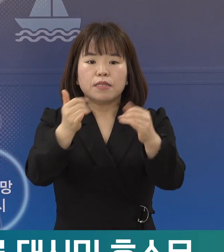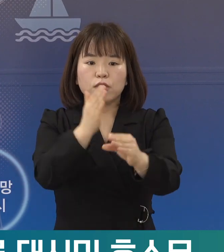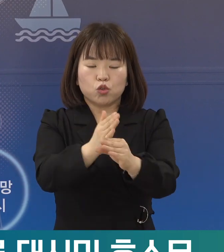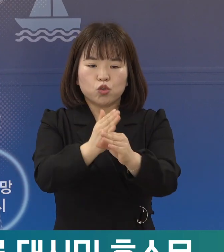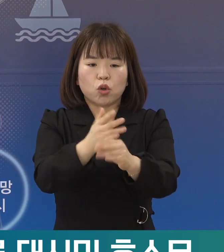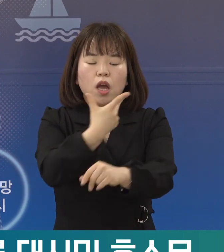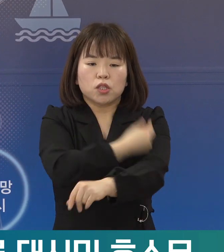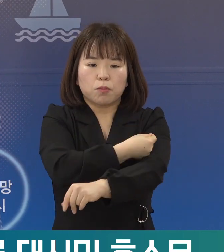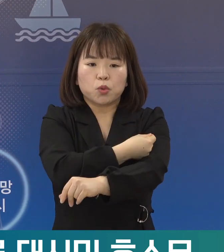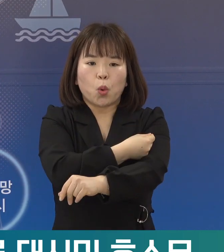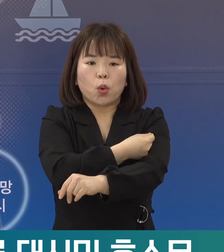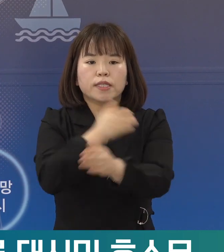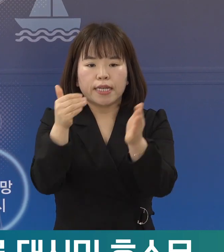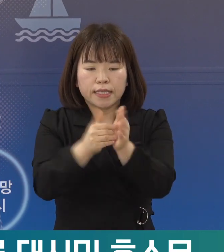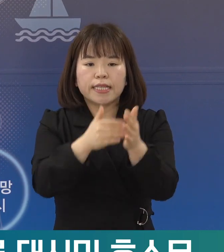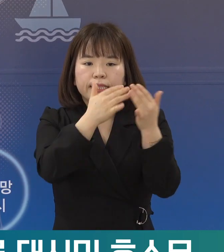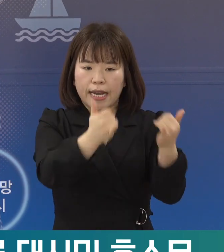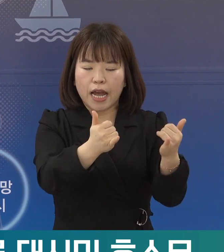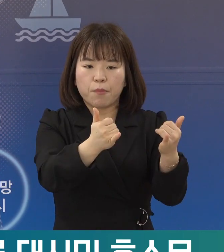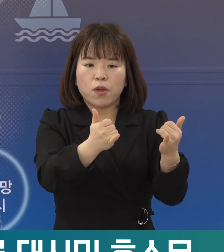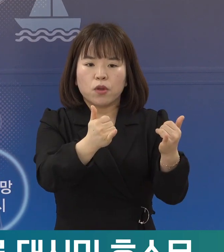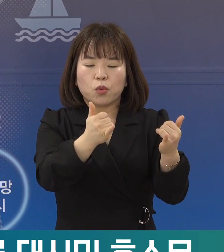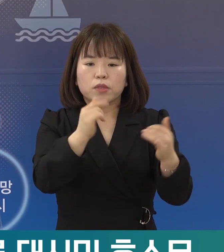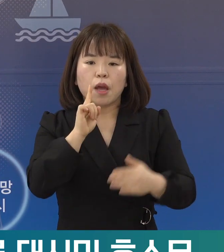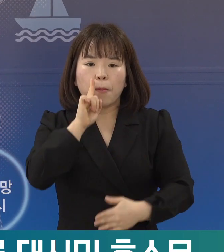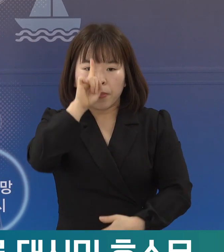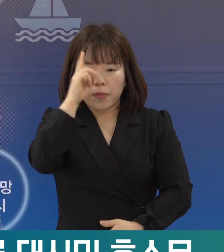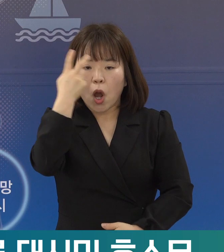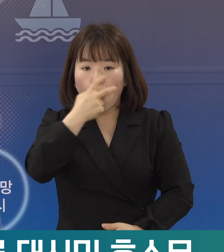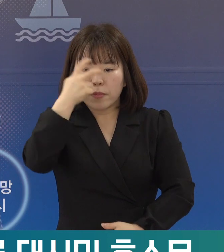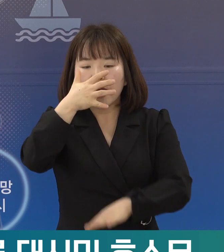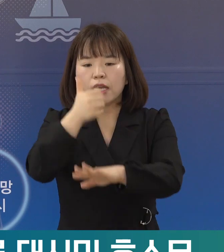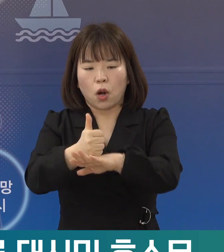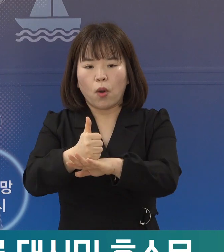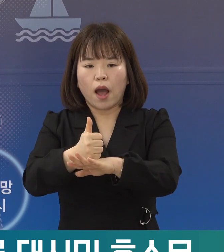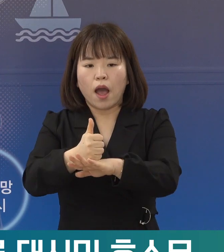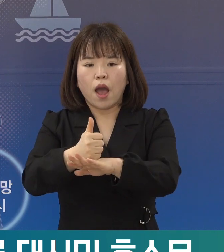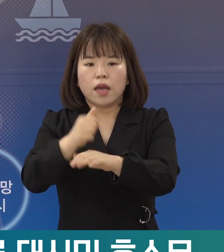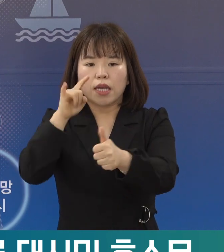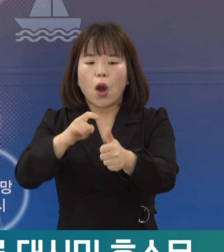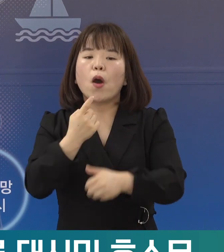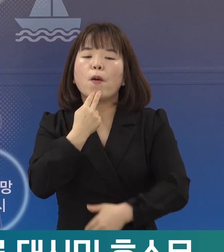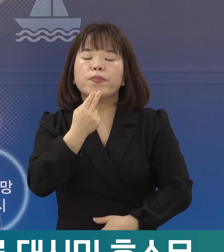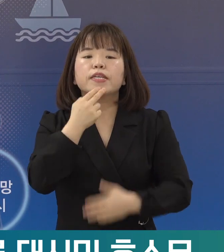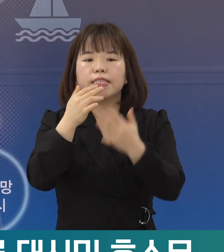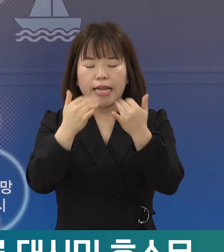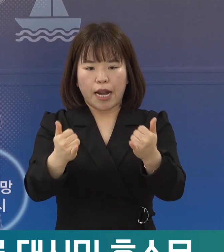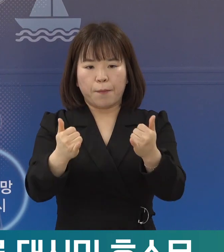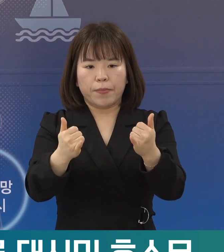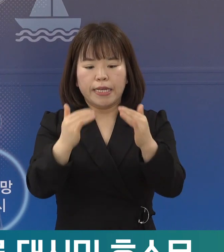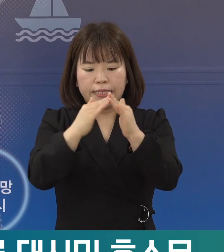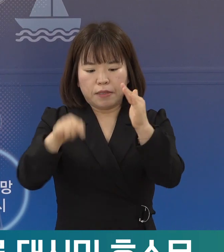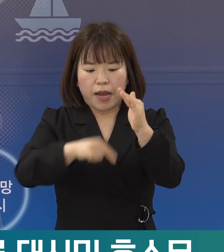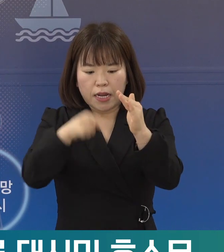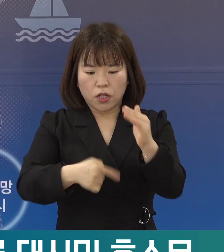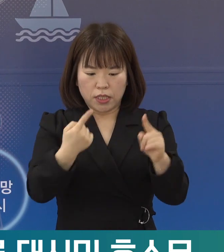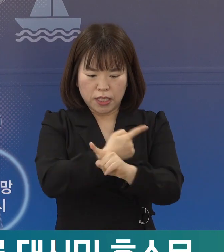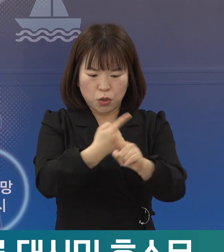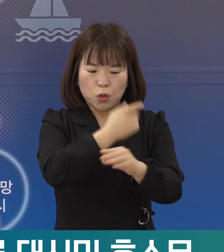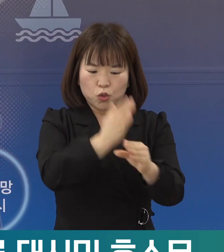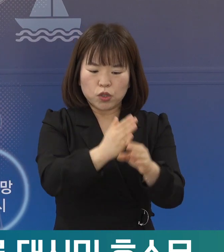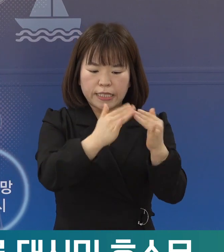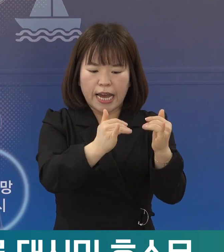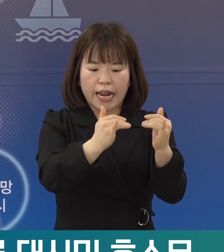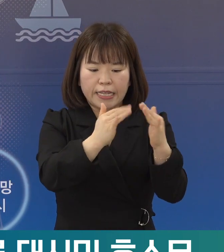백신 접종 완료자 또는 PCR 검사 결과 음성이 확인된 재택치료자의 가족을 대상으로